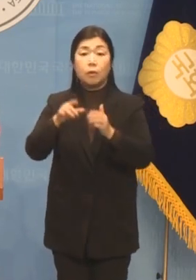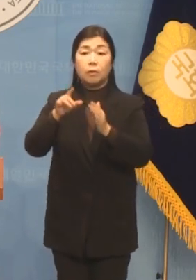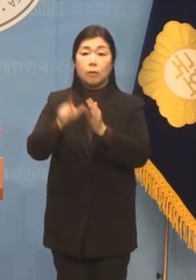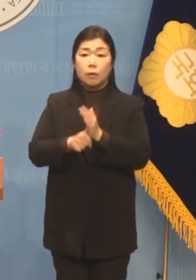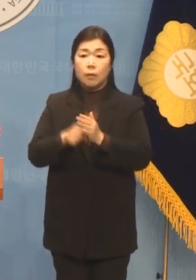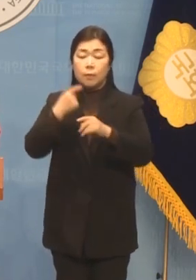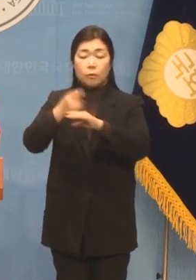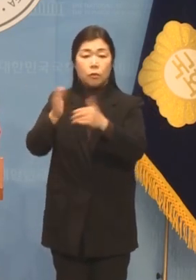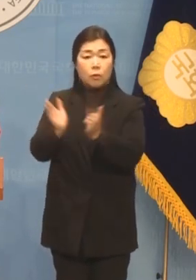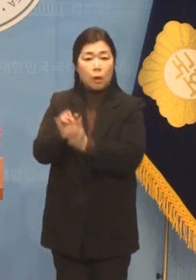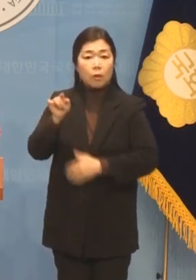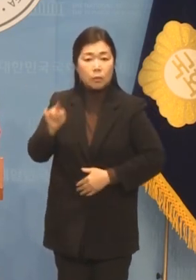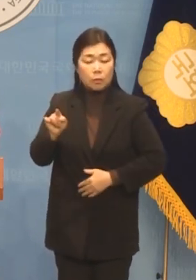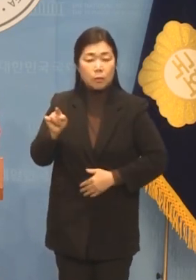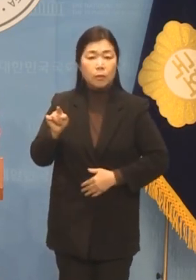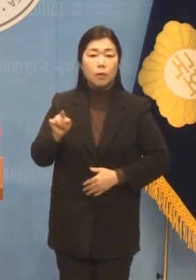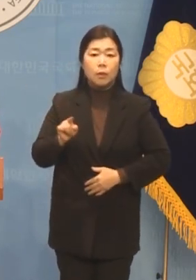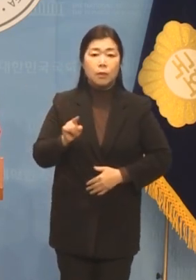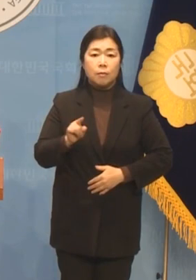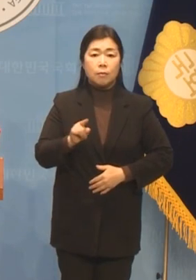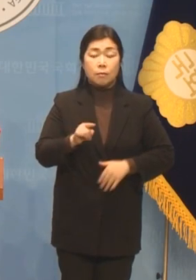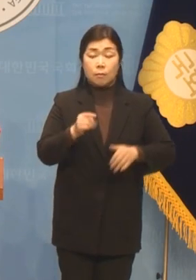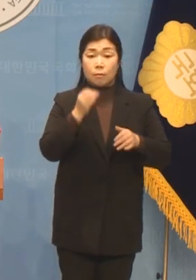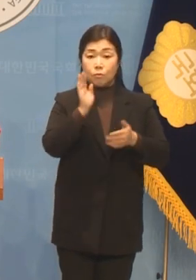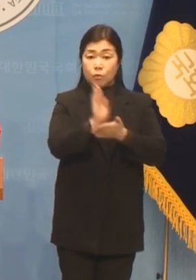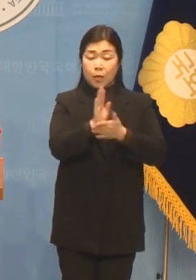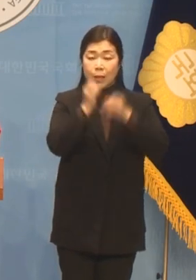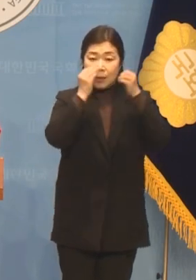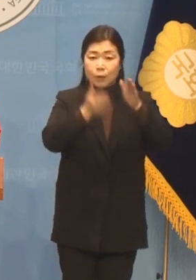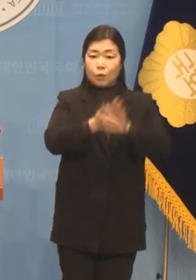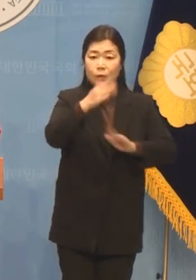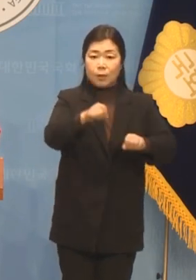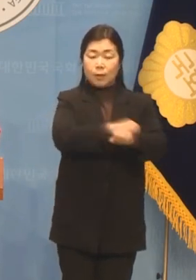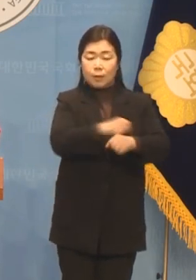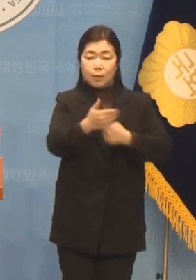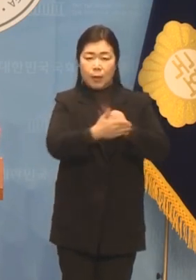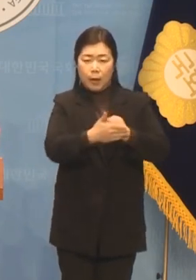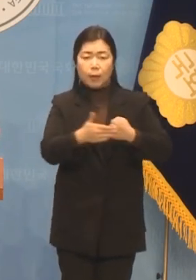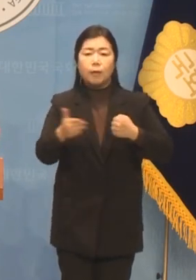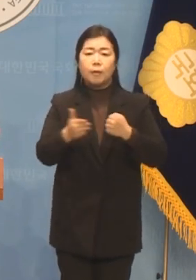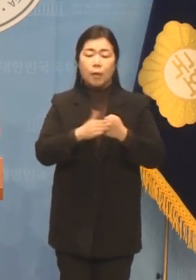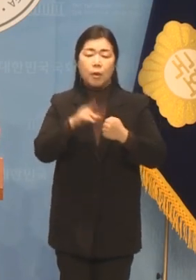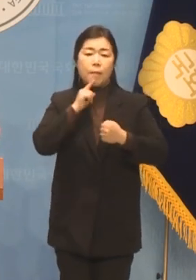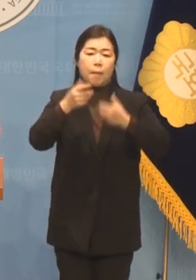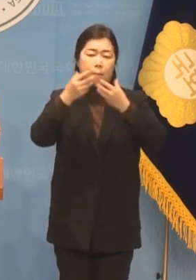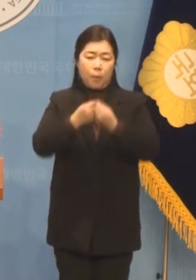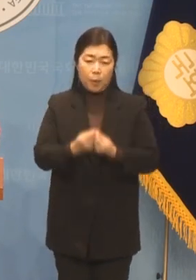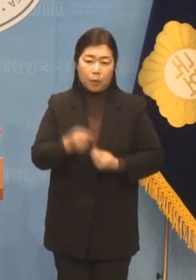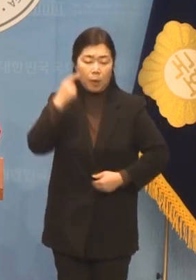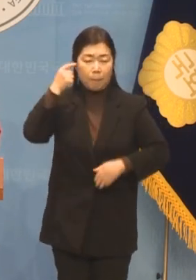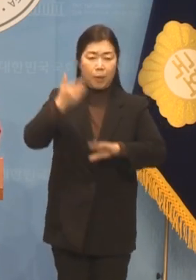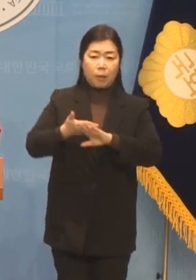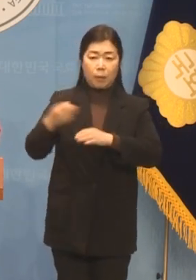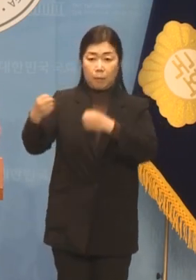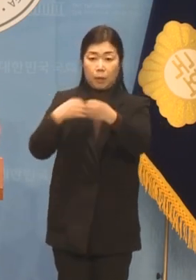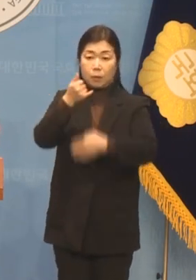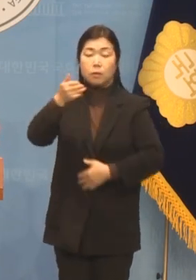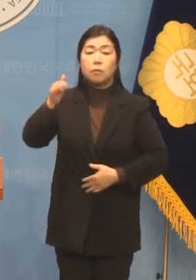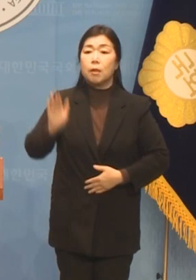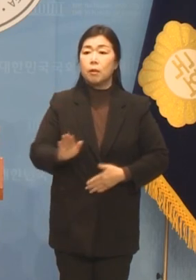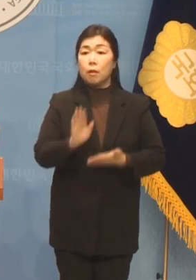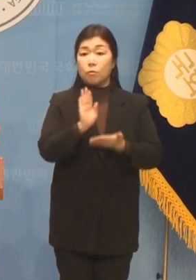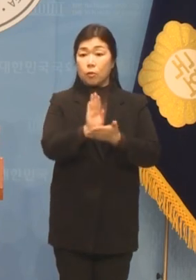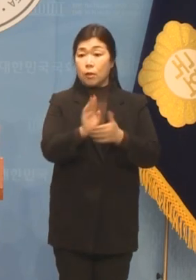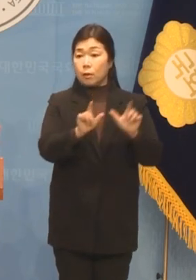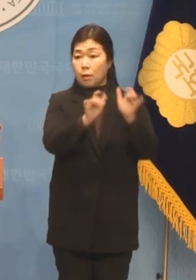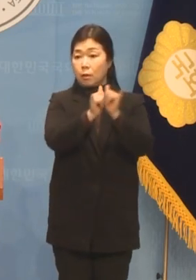신도시 특혜를 주장하며 반대하는 등 수많은 난관에 부딪혔습니다 그렇지만 분당 주민의